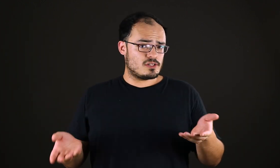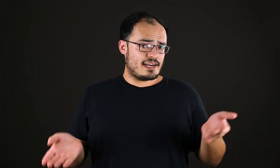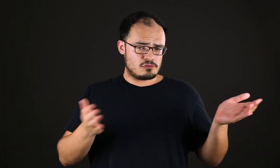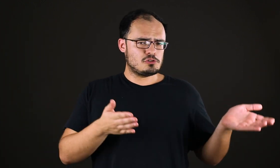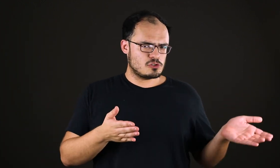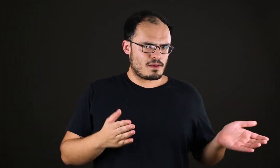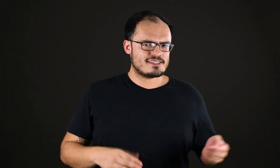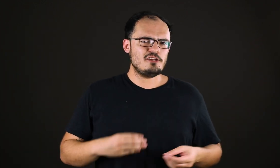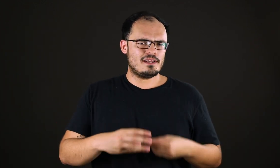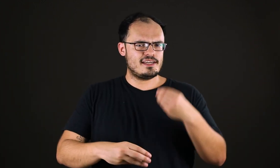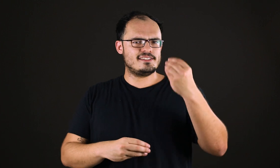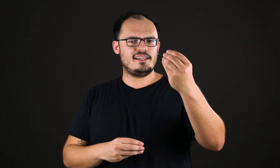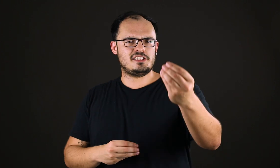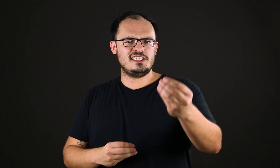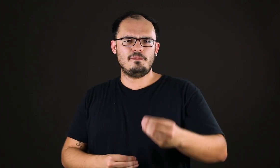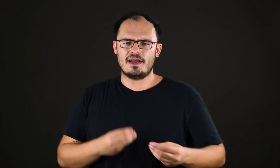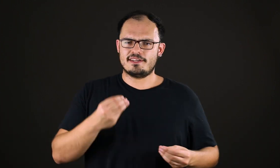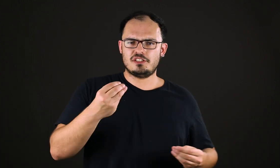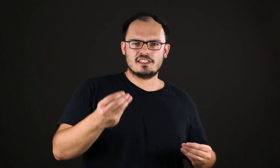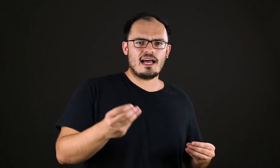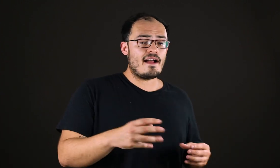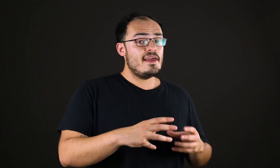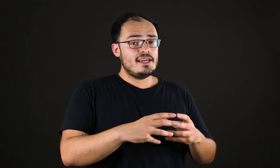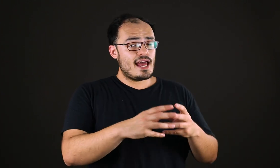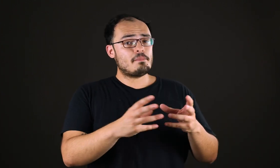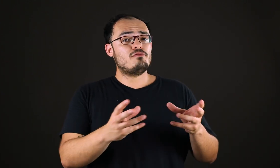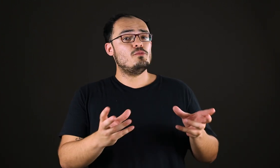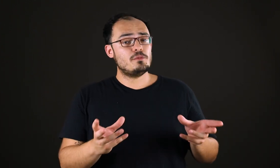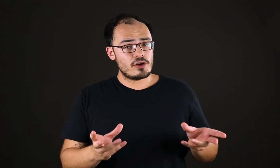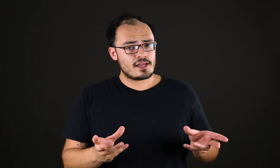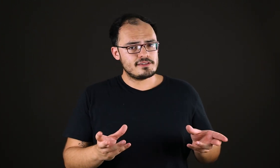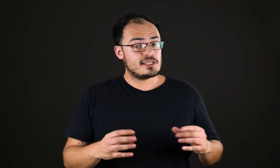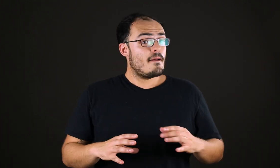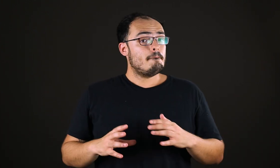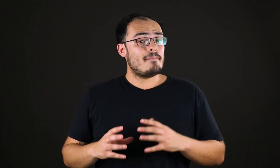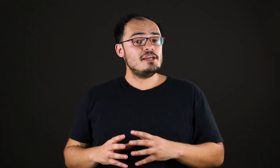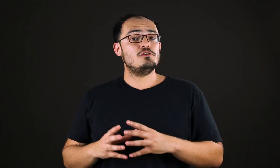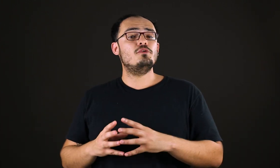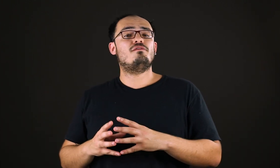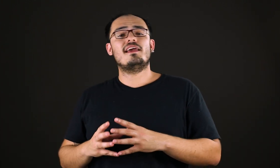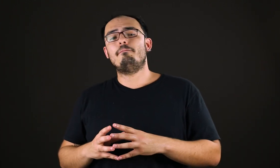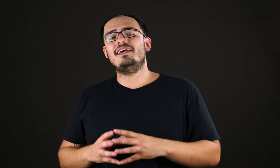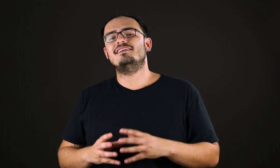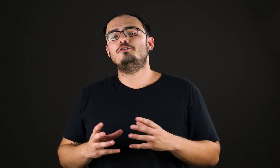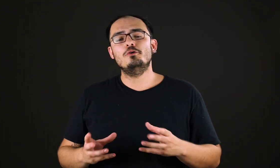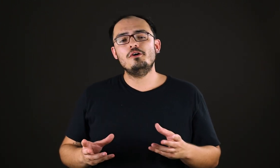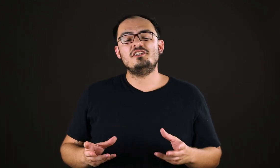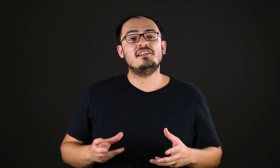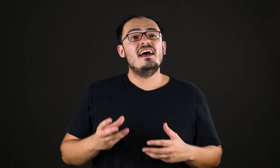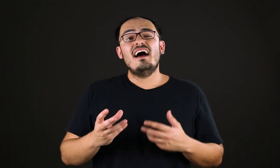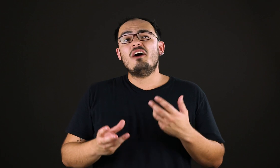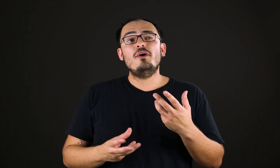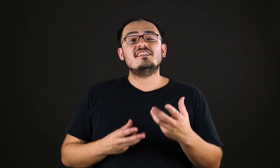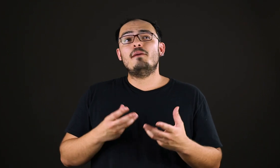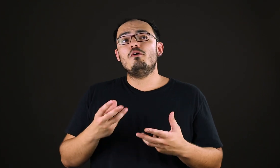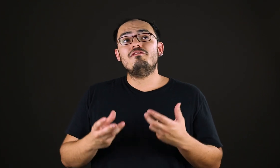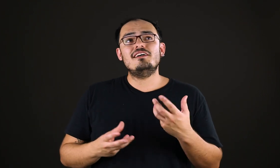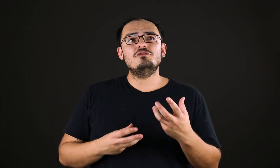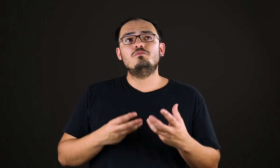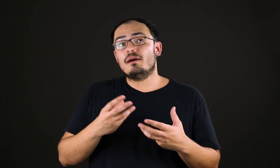moderna surgiu no passado para transgredir, para criticar e na época foi muito importante. Mas o Luc Ferri pensa que hoje a coisa acabou virando para